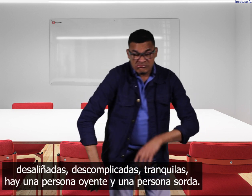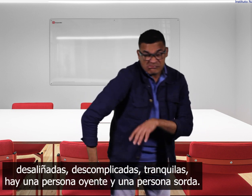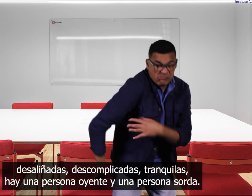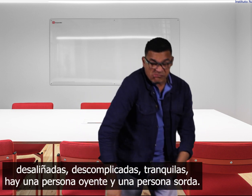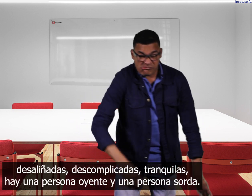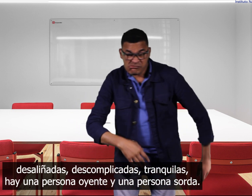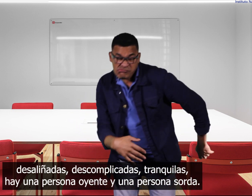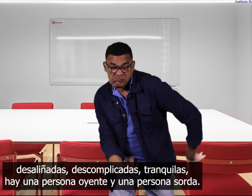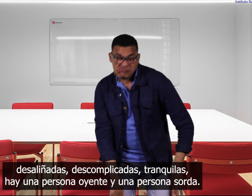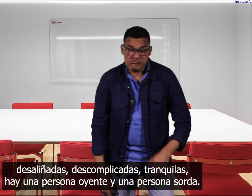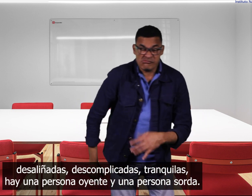oyente y una persona sorda